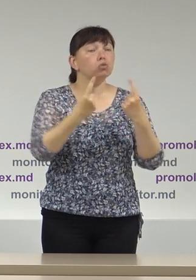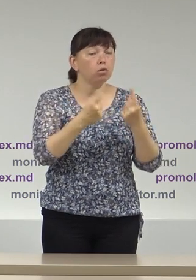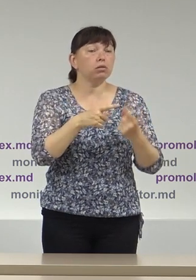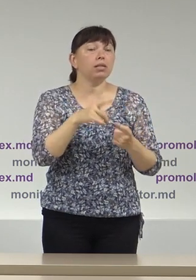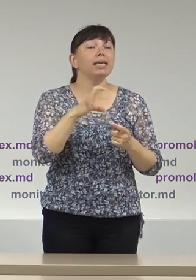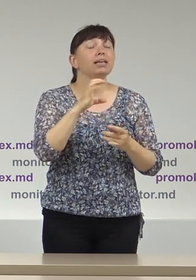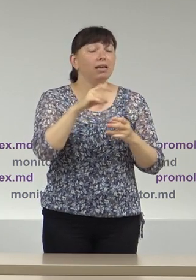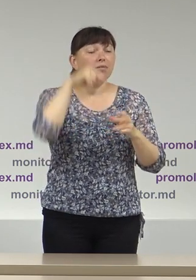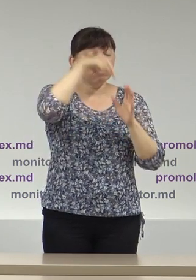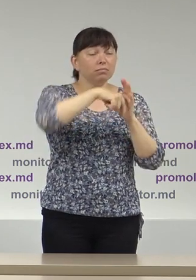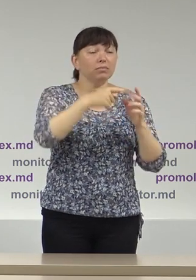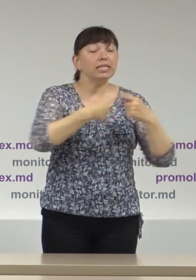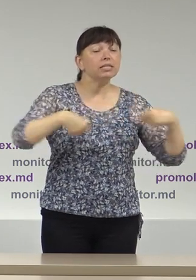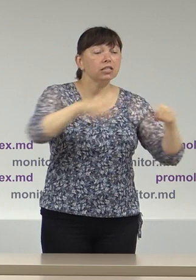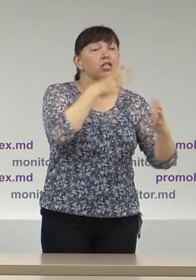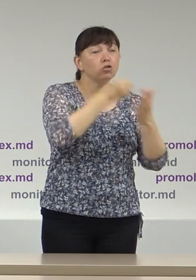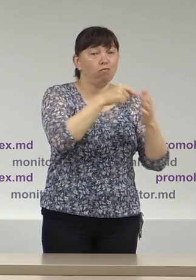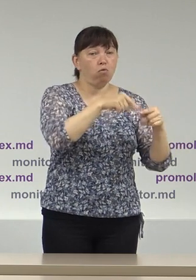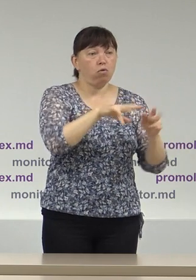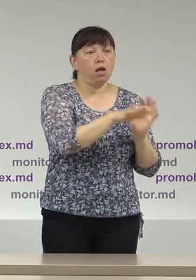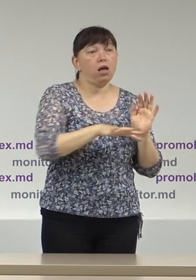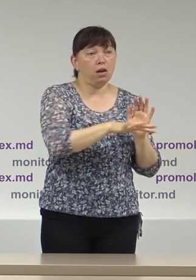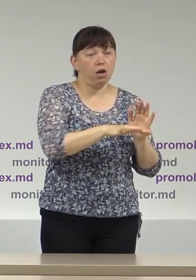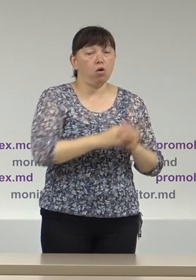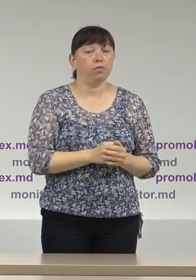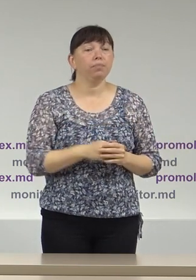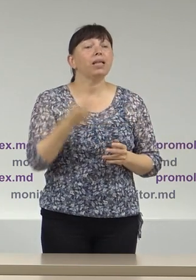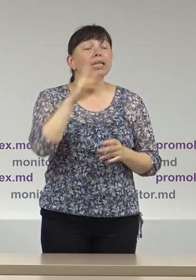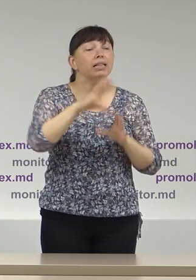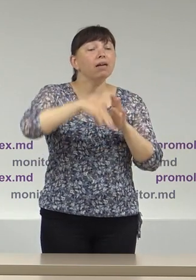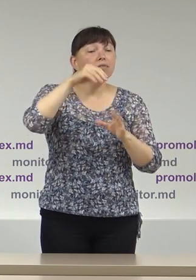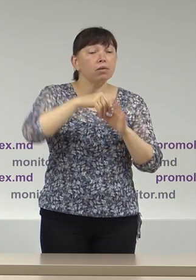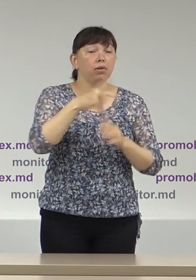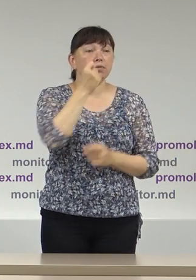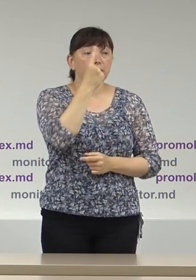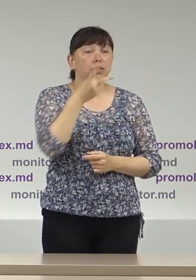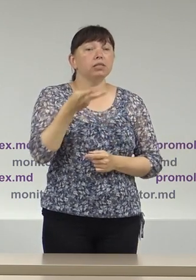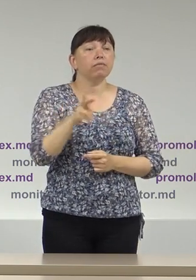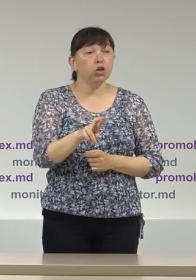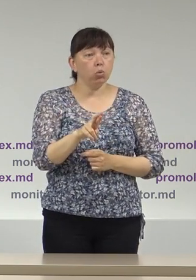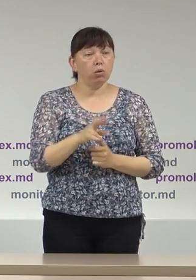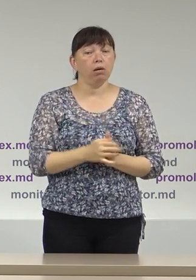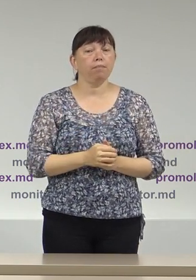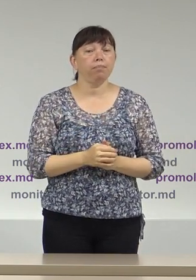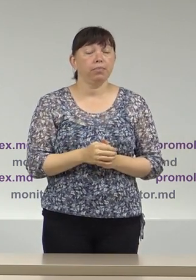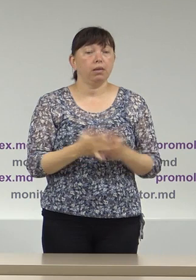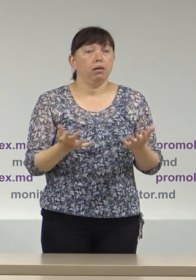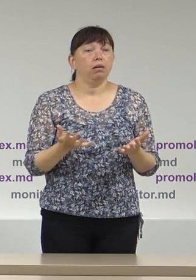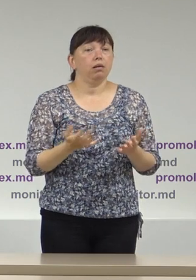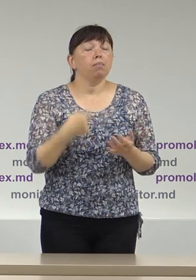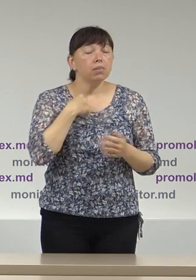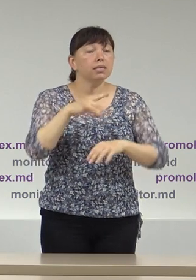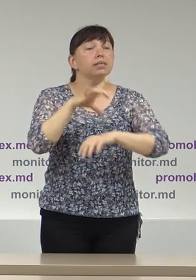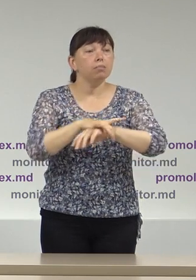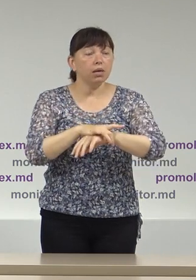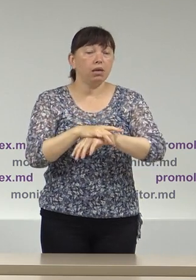către Consiliile Electorale de Circunscripție. Pentru alegerile de 11 iulie, respectiv am